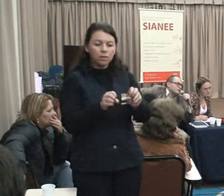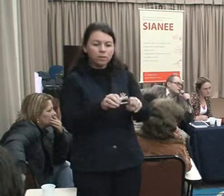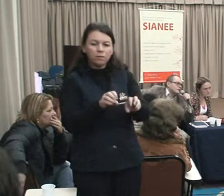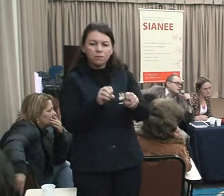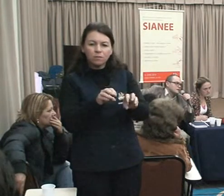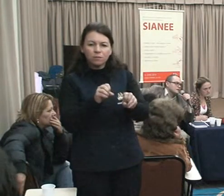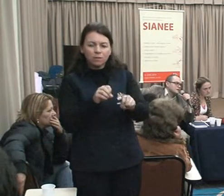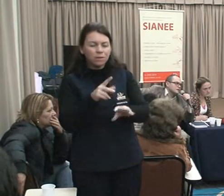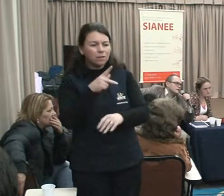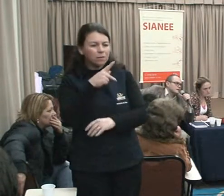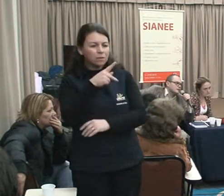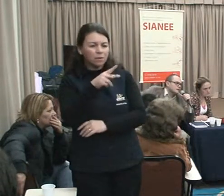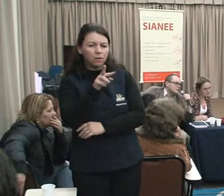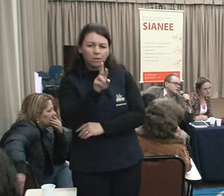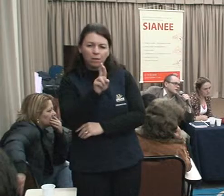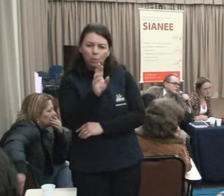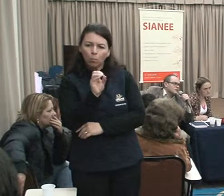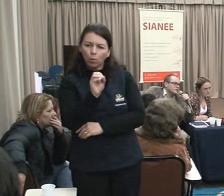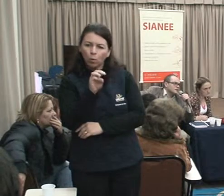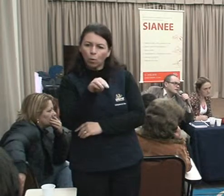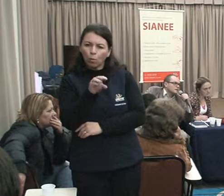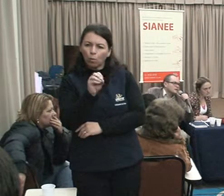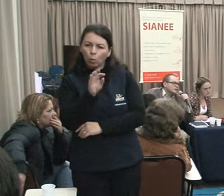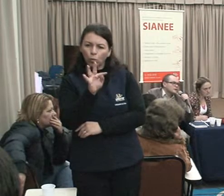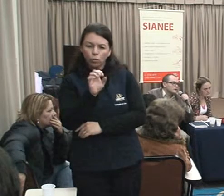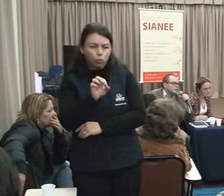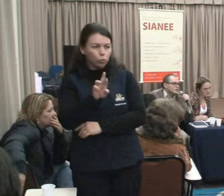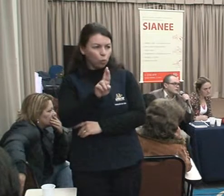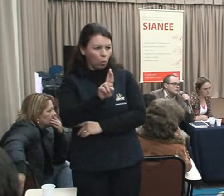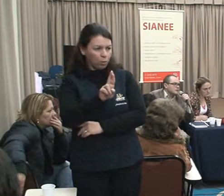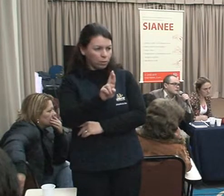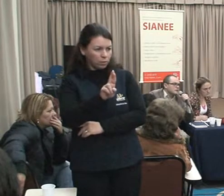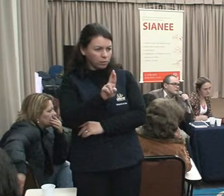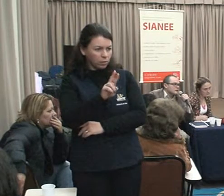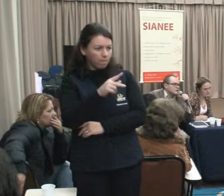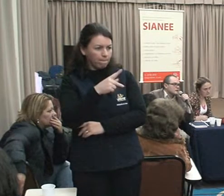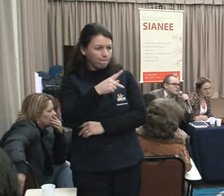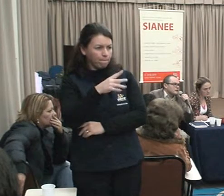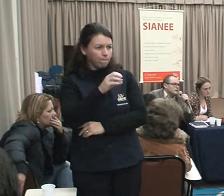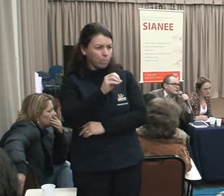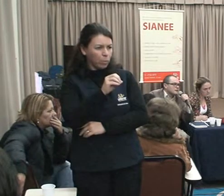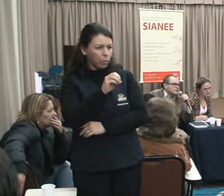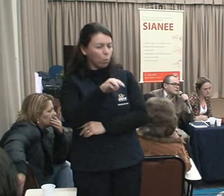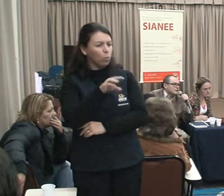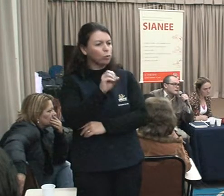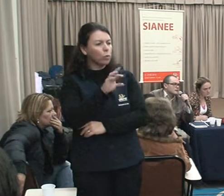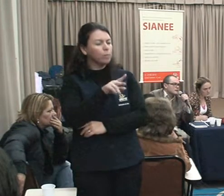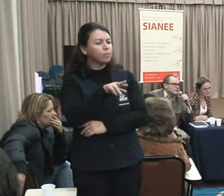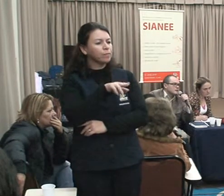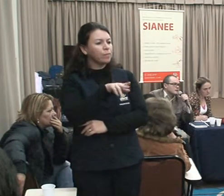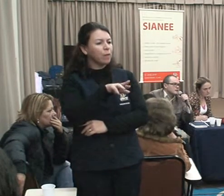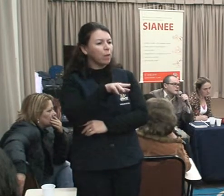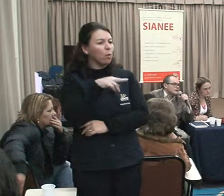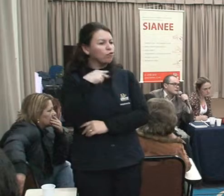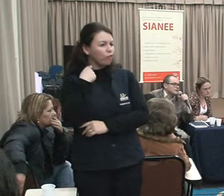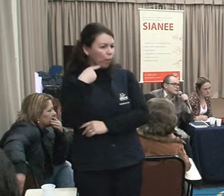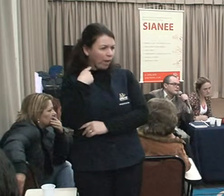a lei, é do lado do mundo, é do lado mundo. Não tem nenhuma